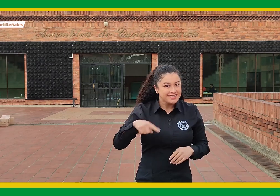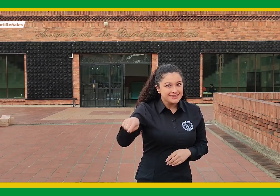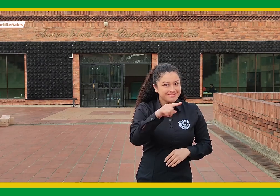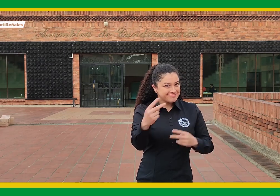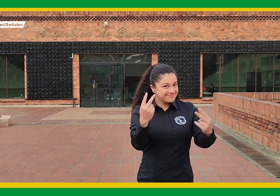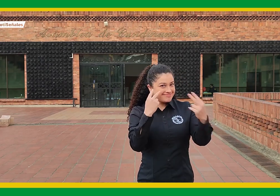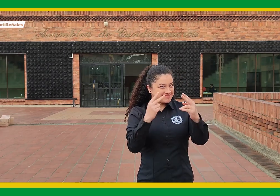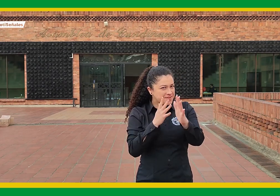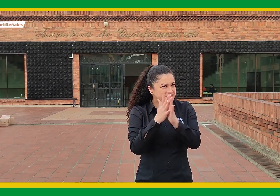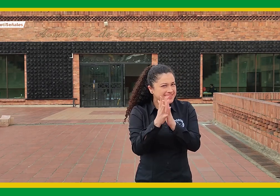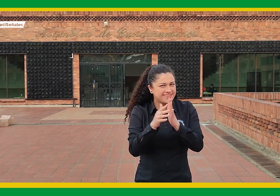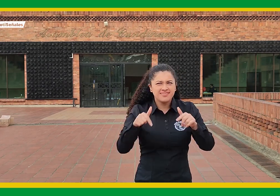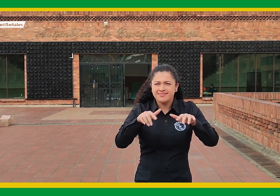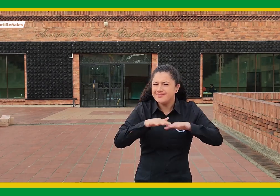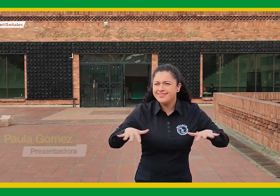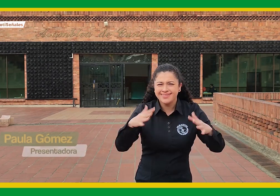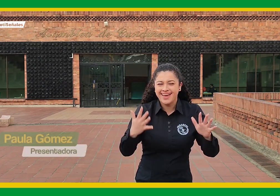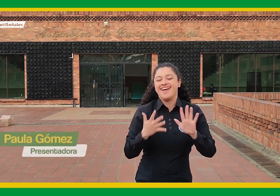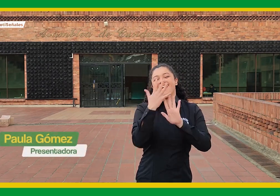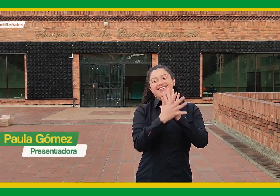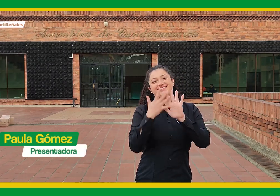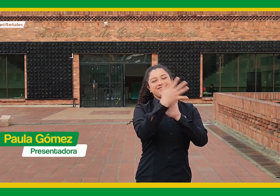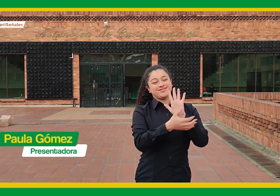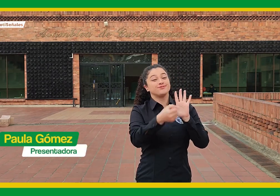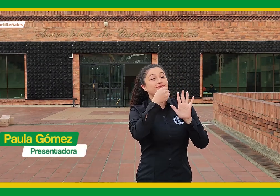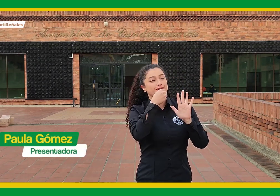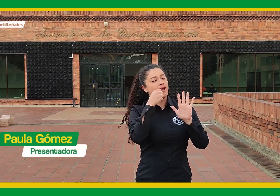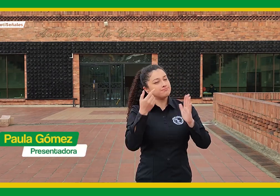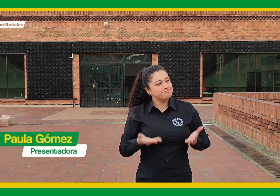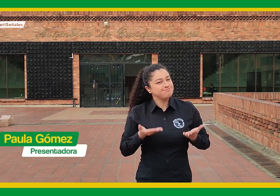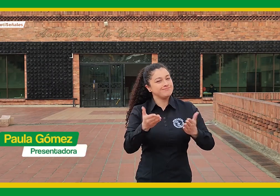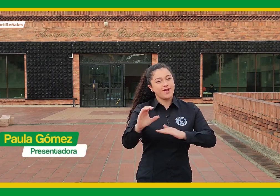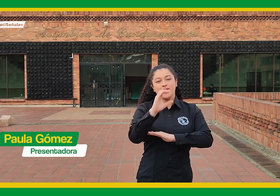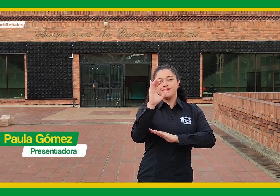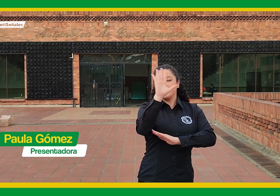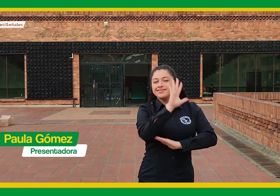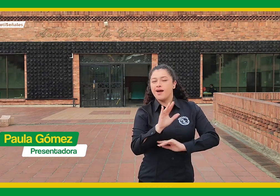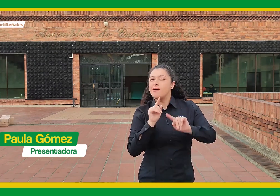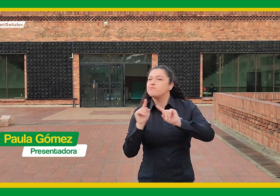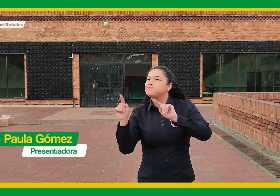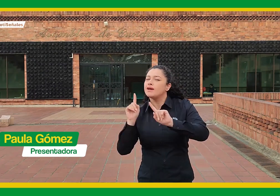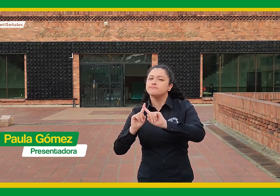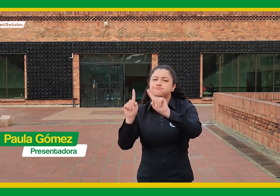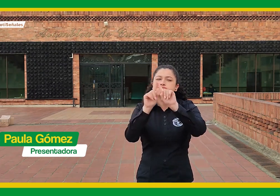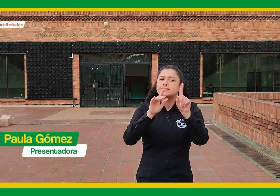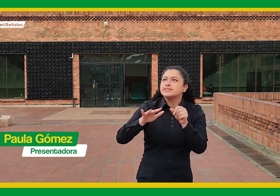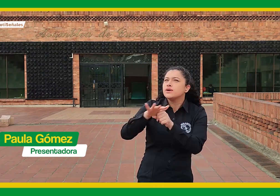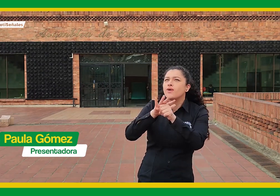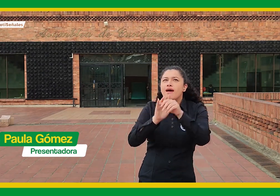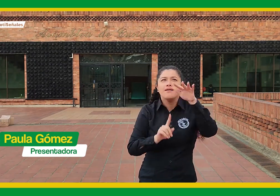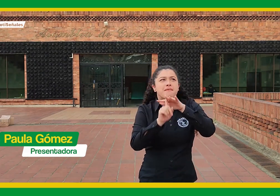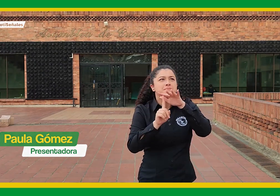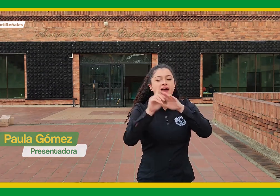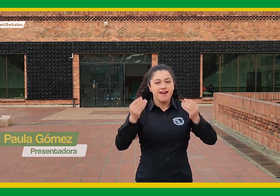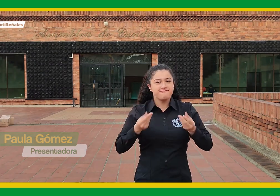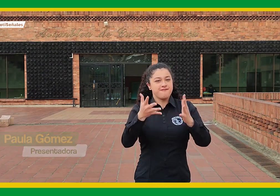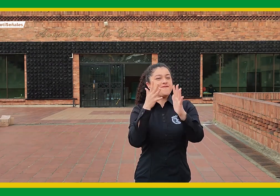Hola a todos los espectadores de este video informativo de NotiSignales. Aquí presentamos novedades del